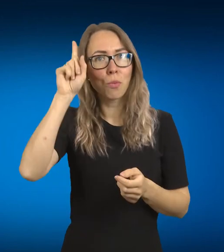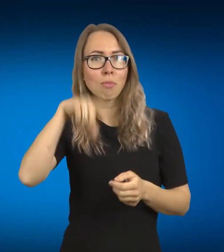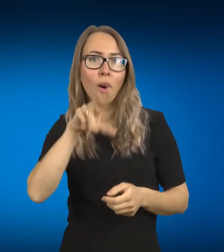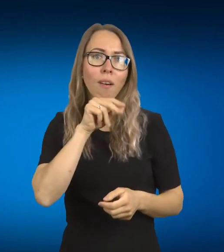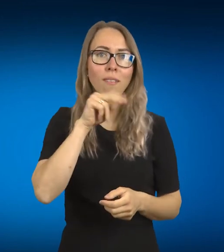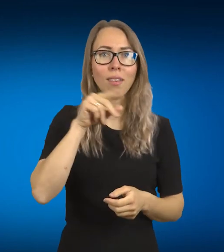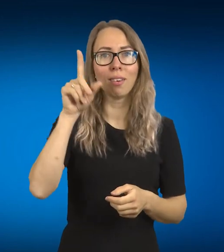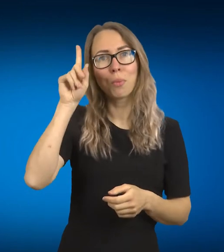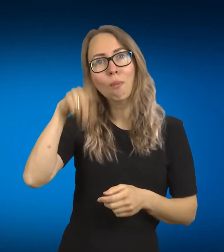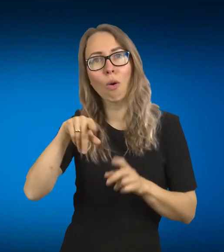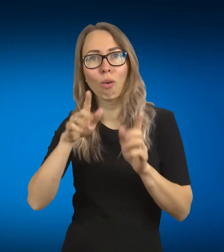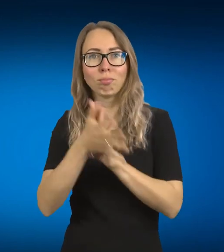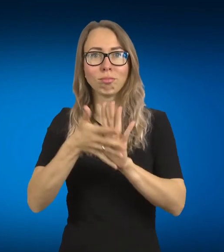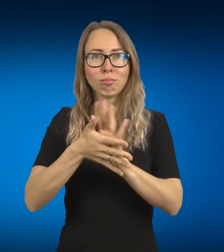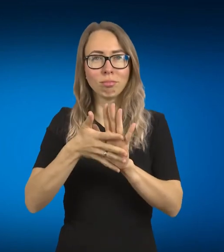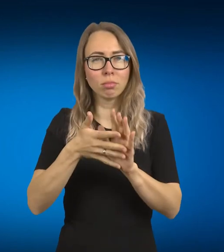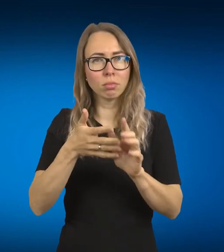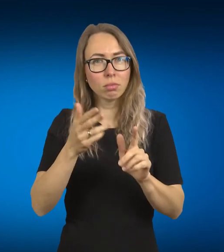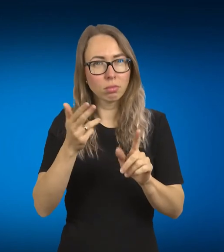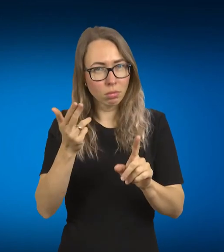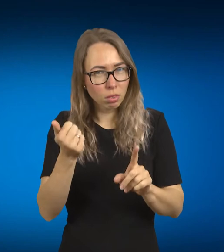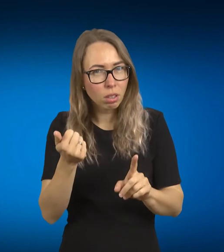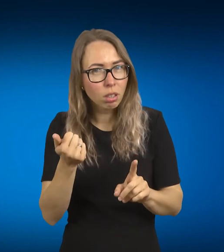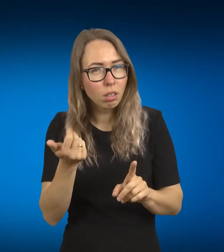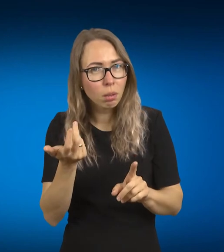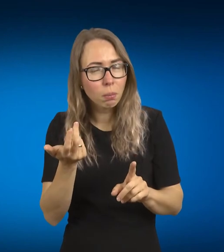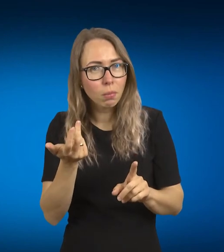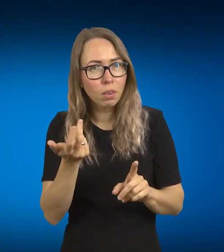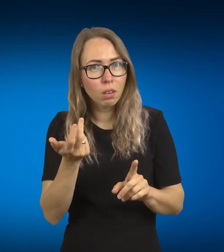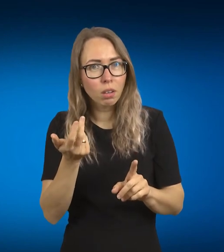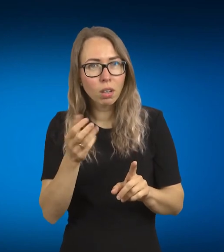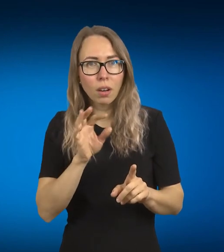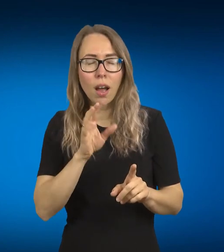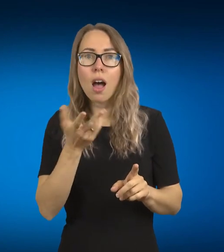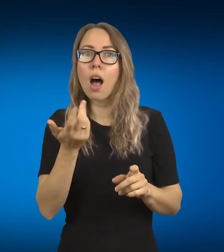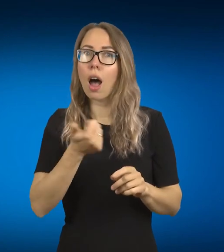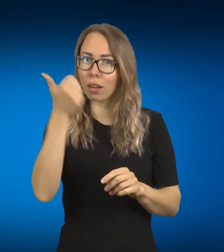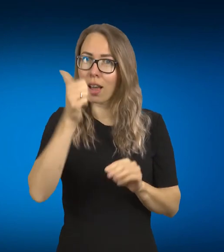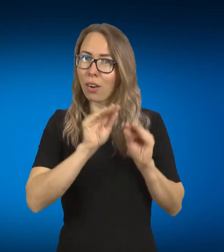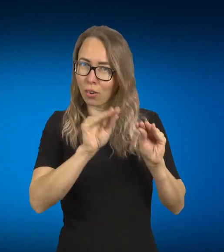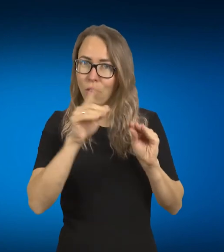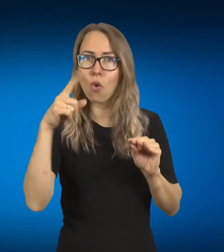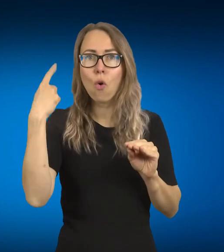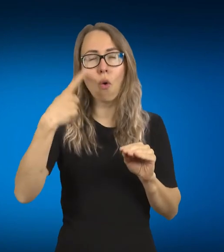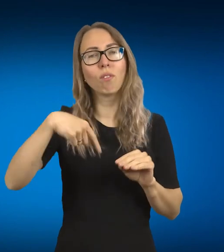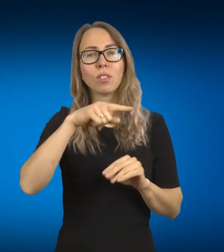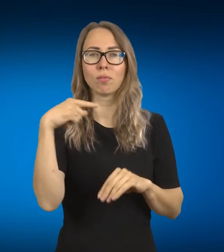kalbos galios nedemonstruotinam, ne, tai čia yra dar įgalinimas, net ir kalbančiųjų. Tai,